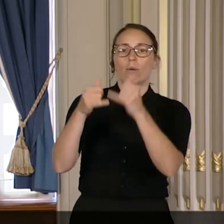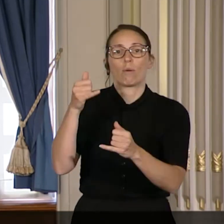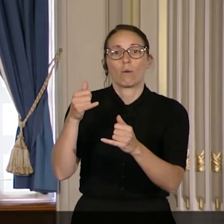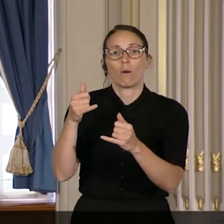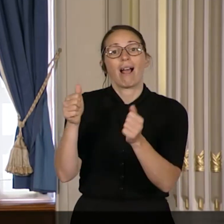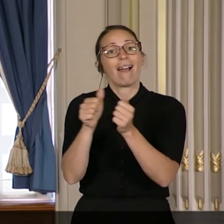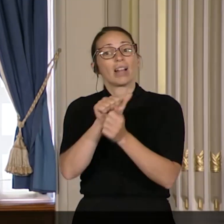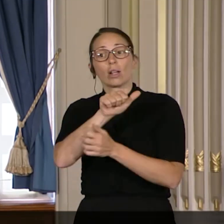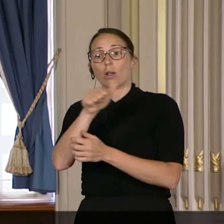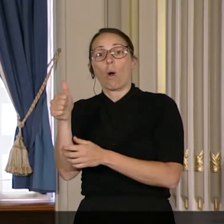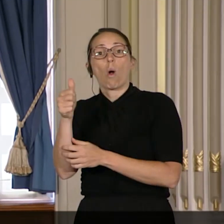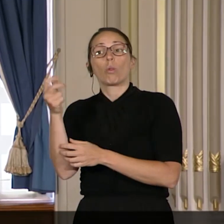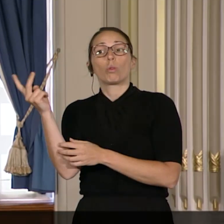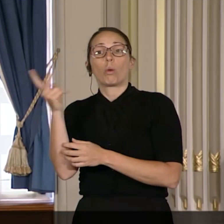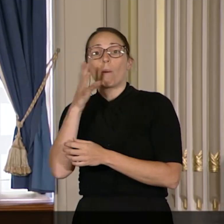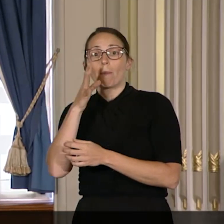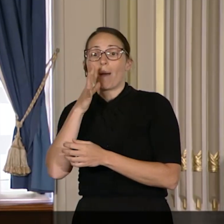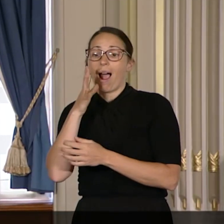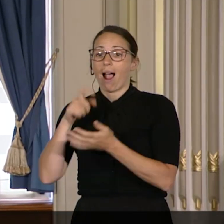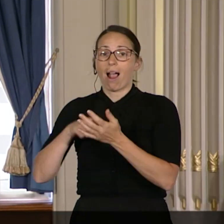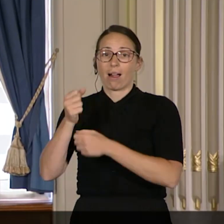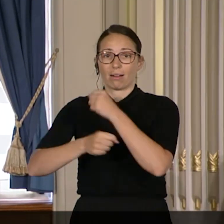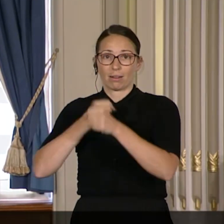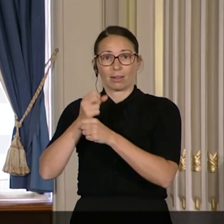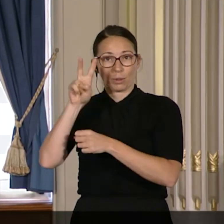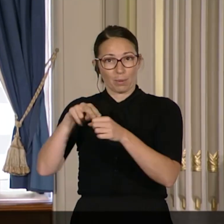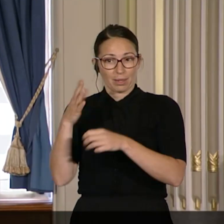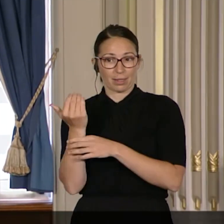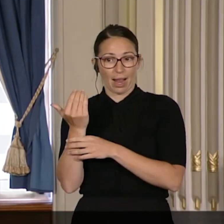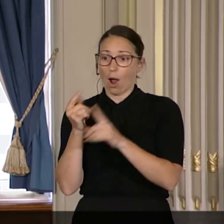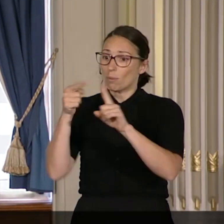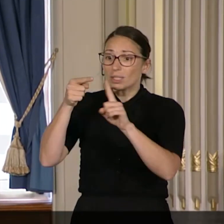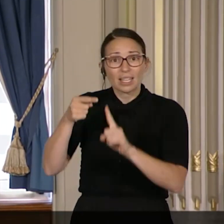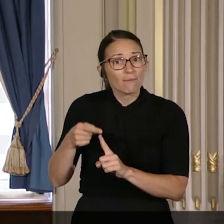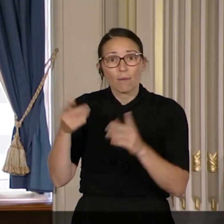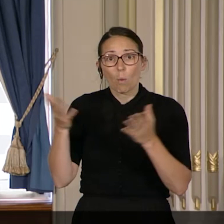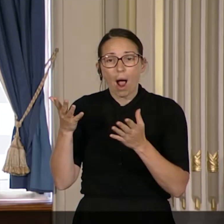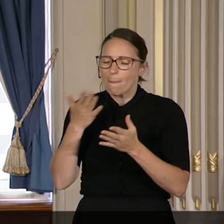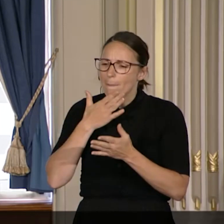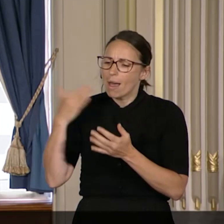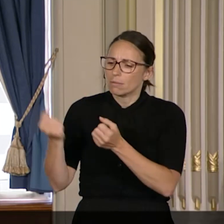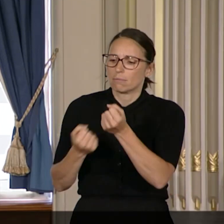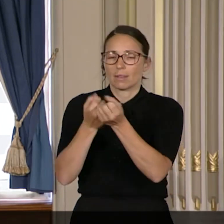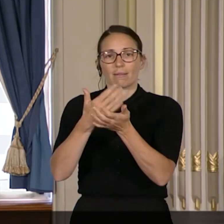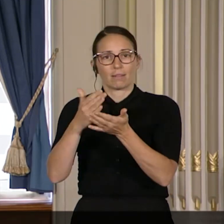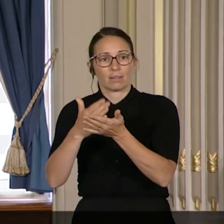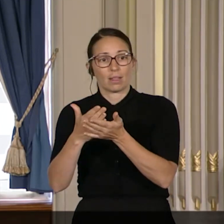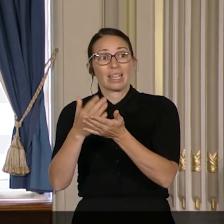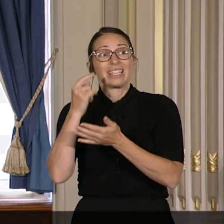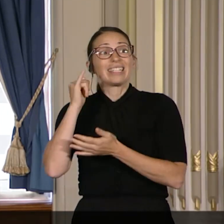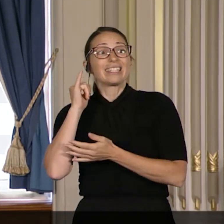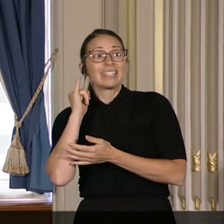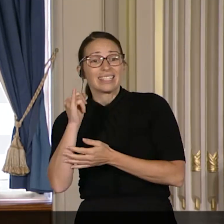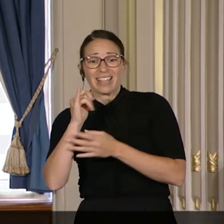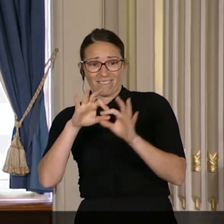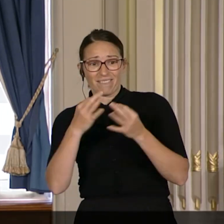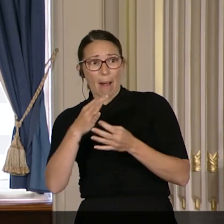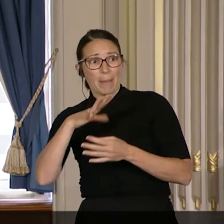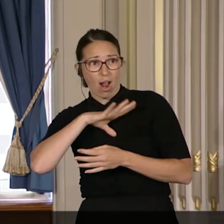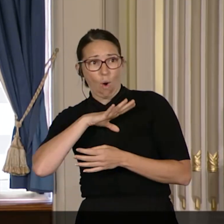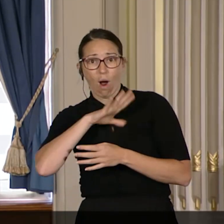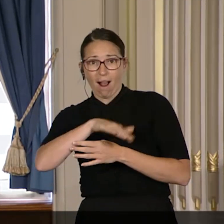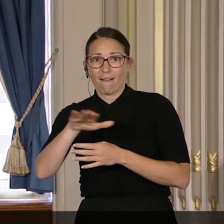L'objectif de ce mouvement était de permettre un meilleur soutien financier aux familles qui ont un enfant ayant d'importants besoins.